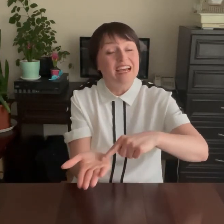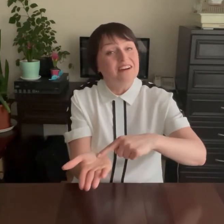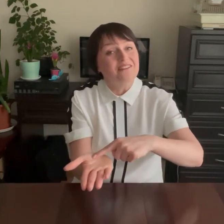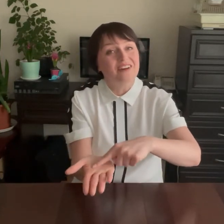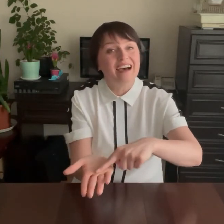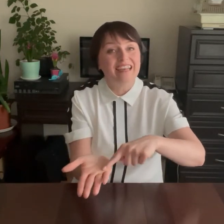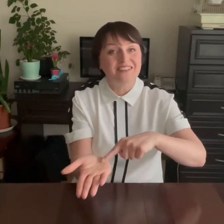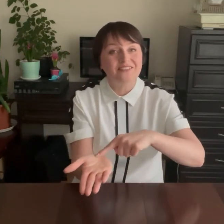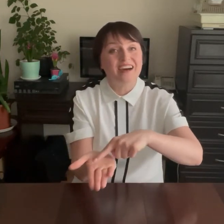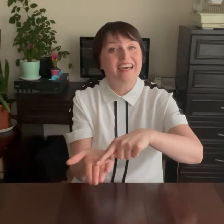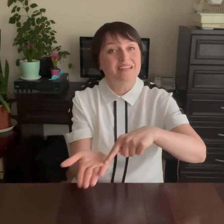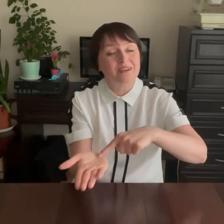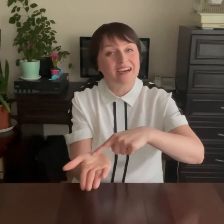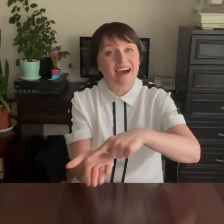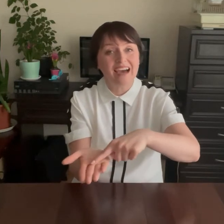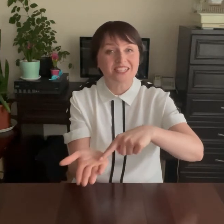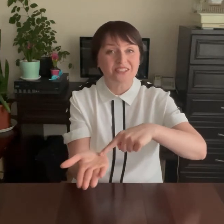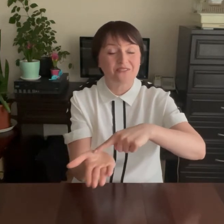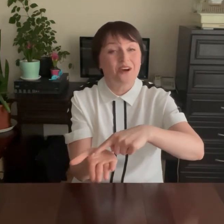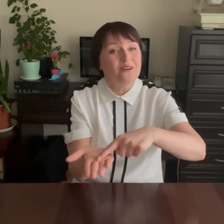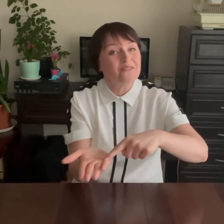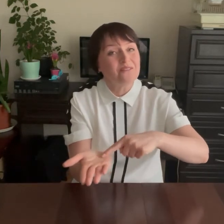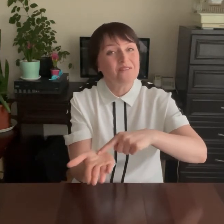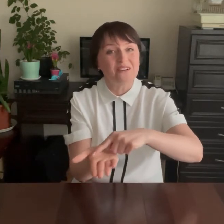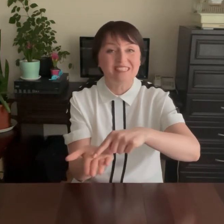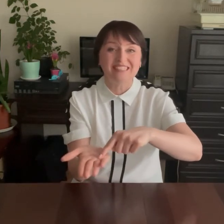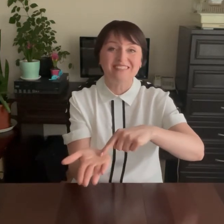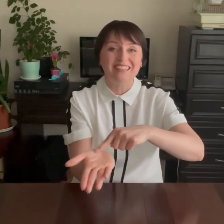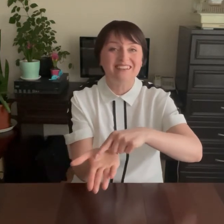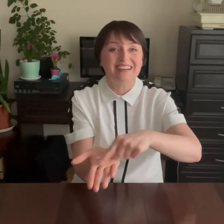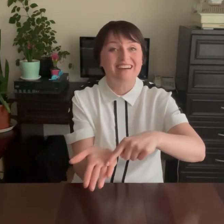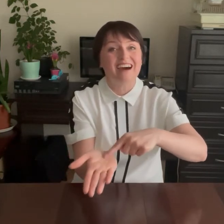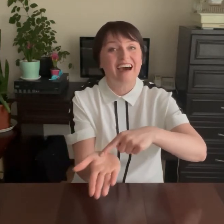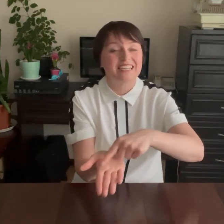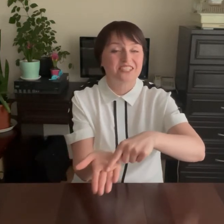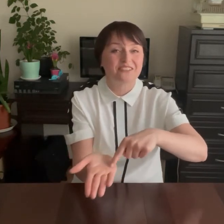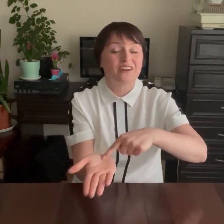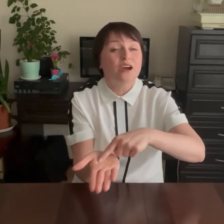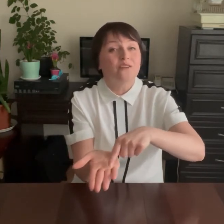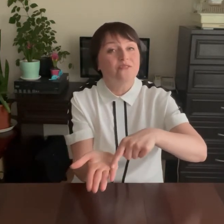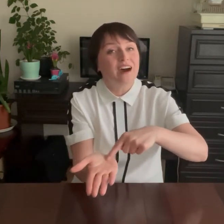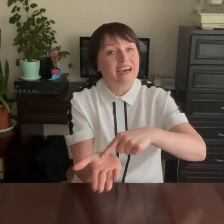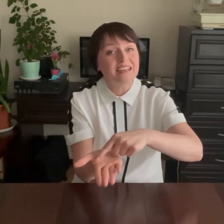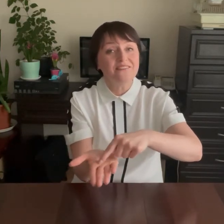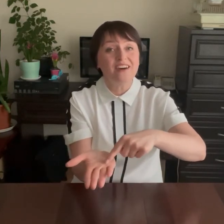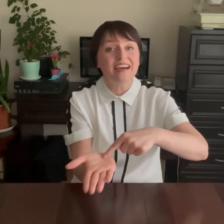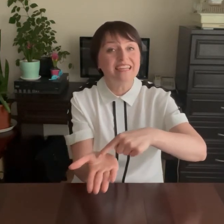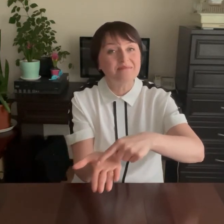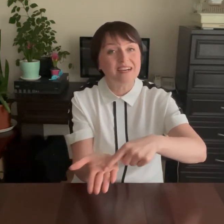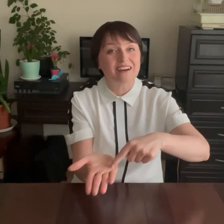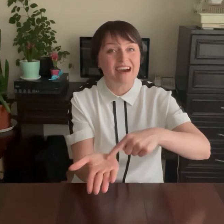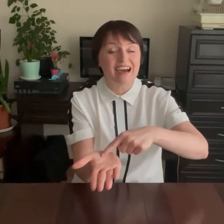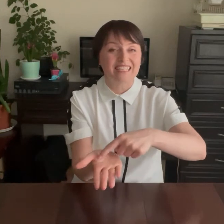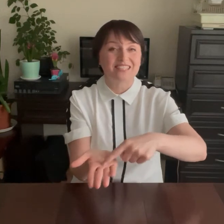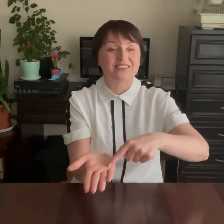Варим-варим кашку, вкусную кашку! Варим-варим кашку,